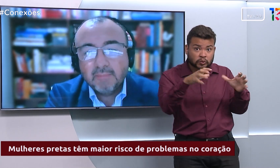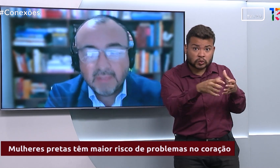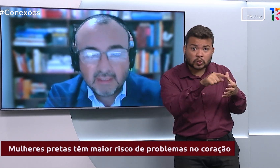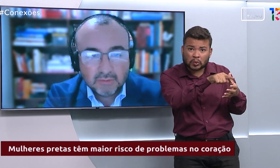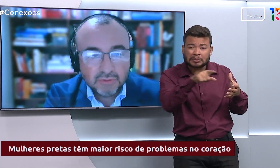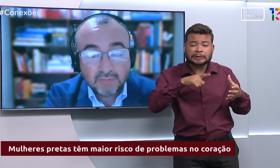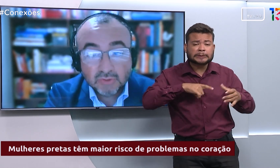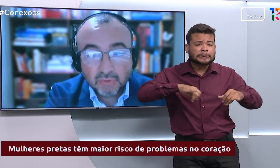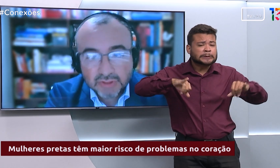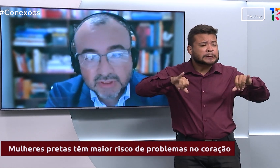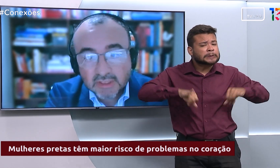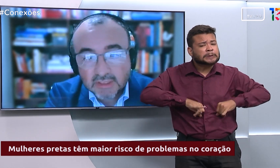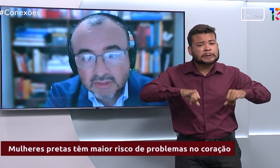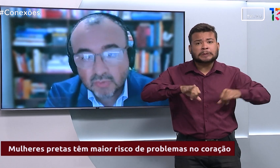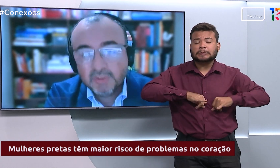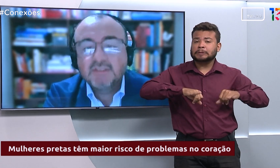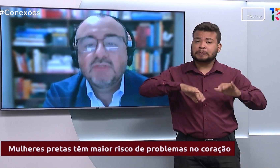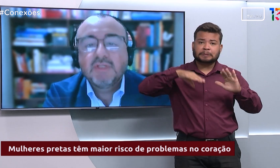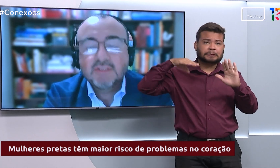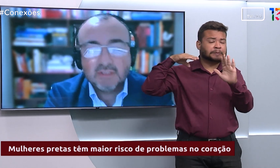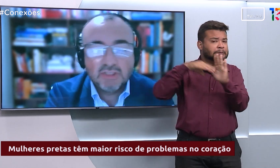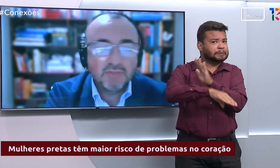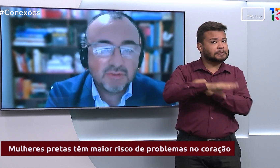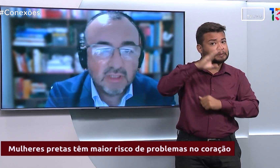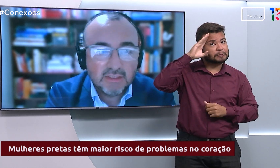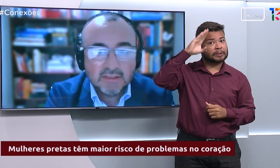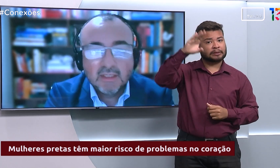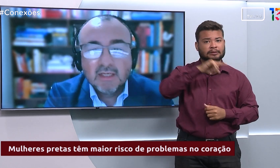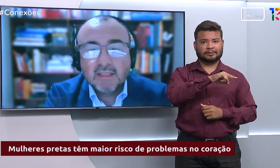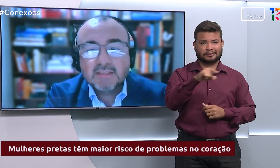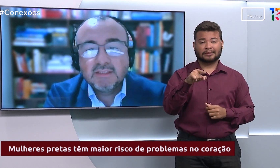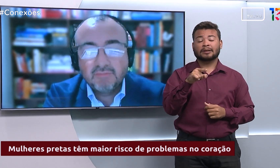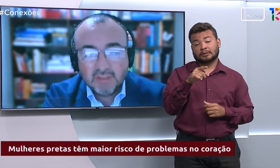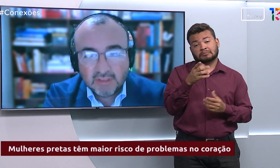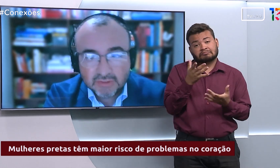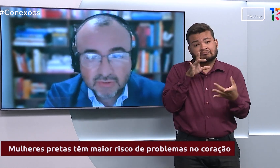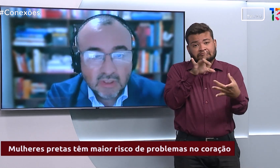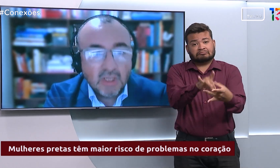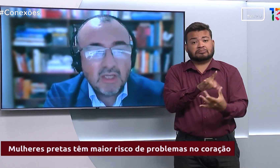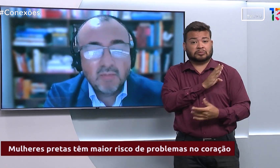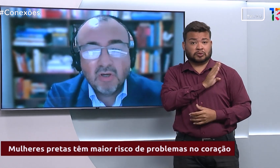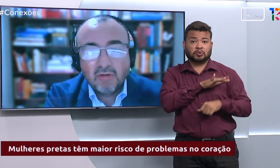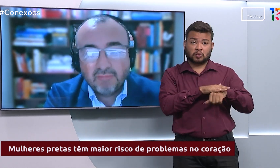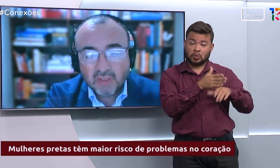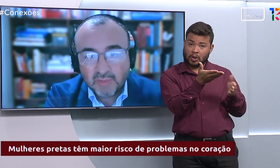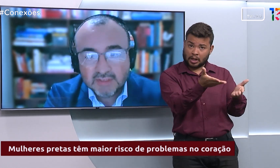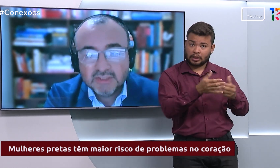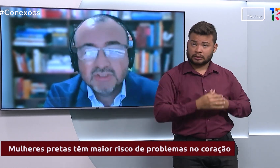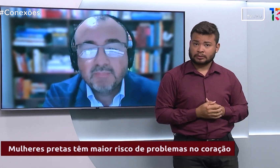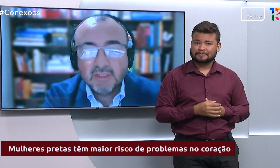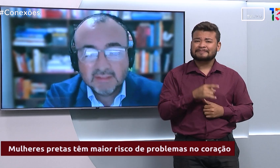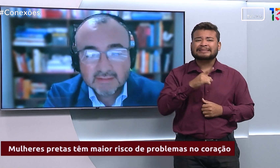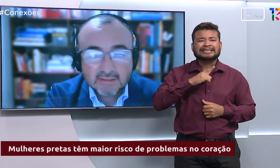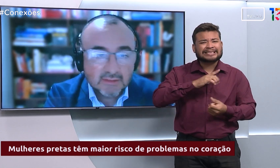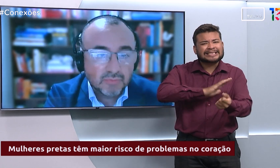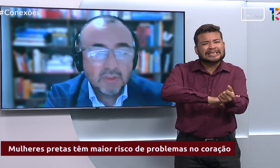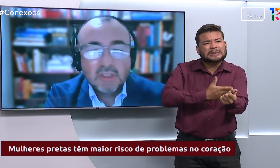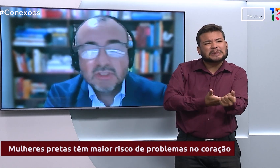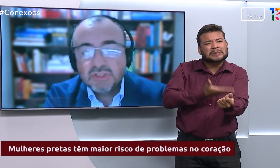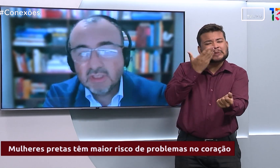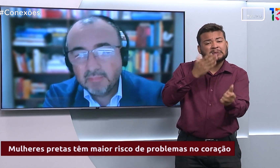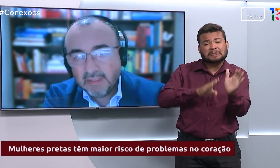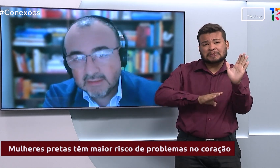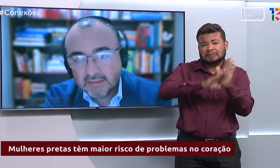maior impacto dos fatores de risco para essas doenças cardiovasculares. O que significa isso? É uma maior frequência de hipertensão,